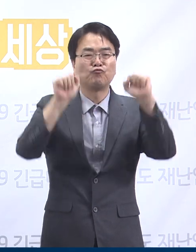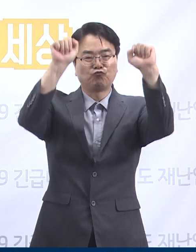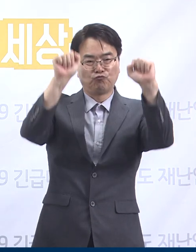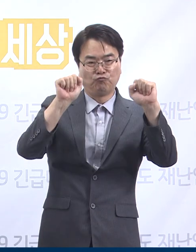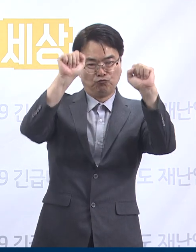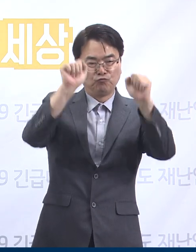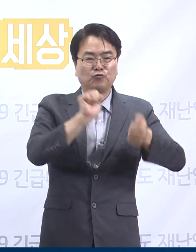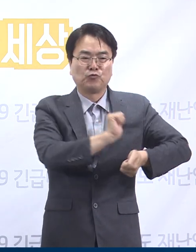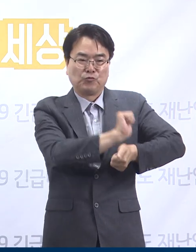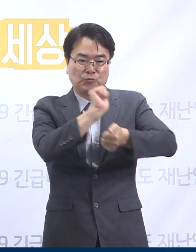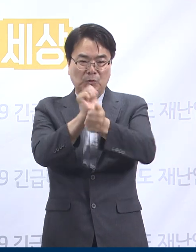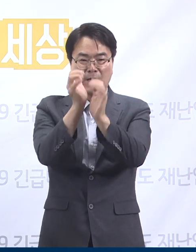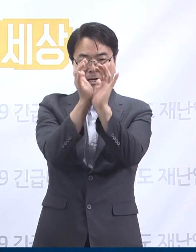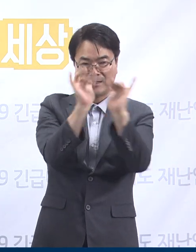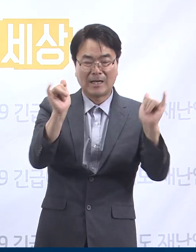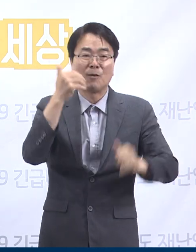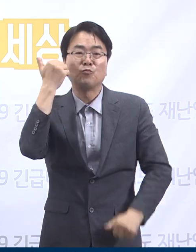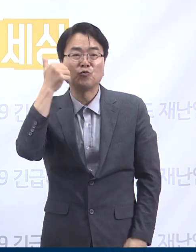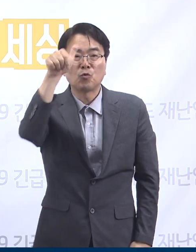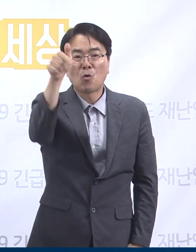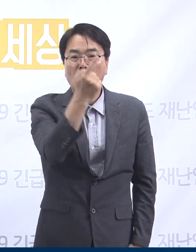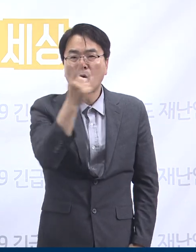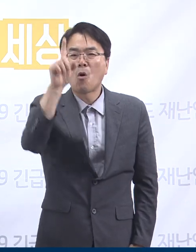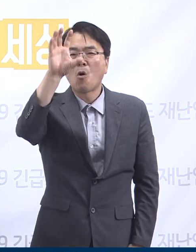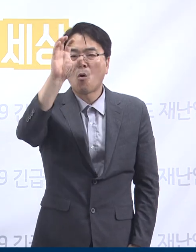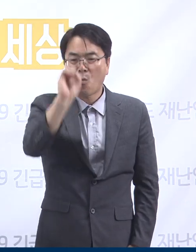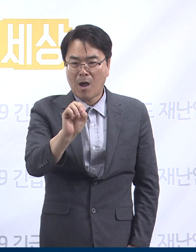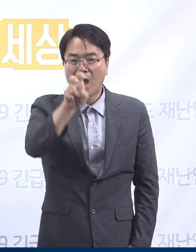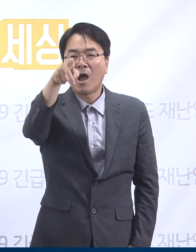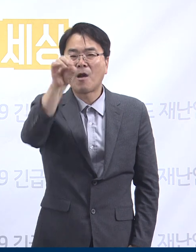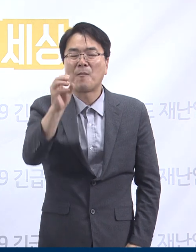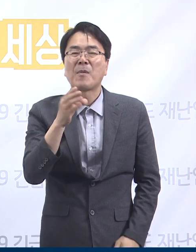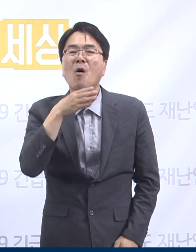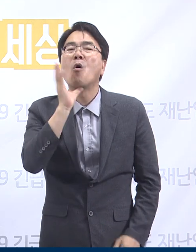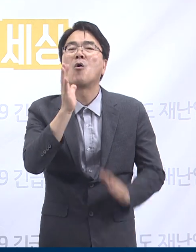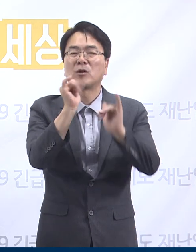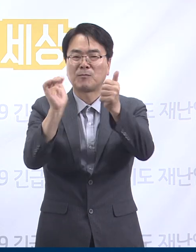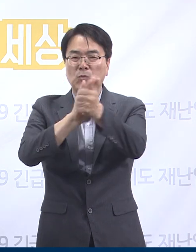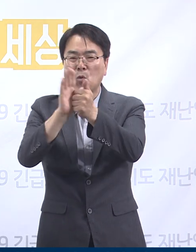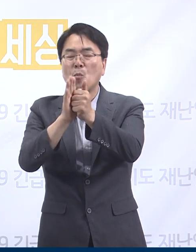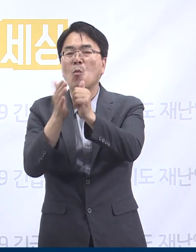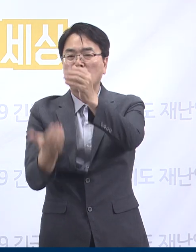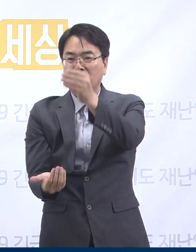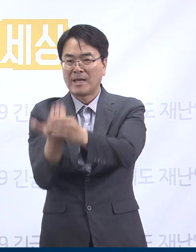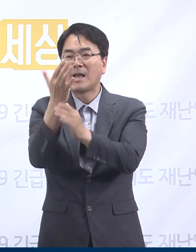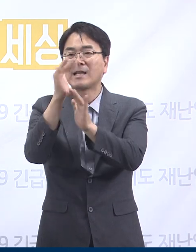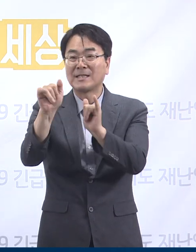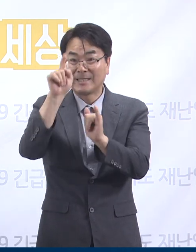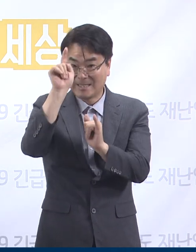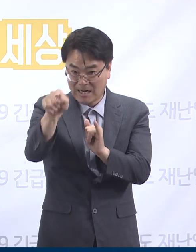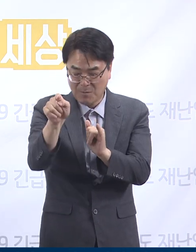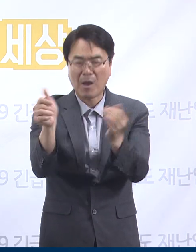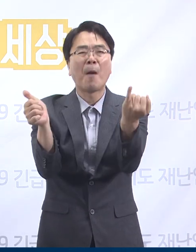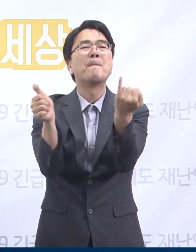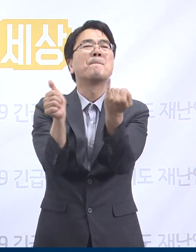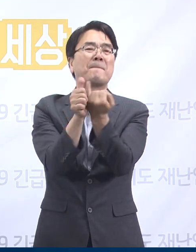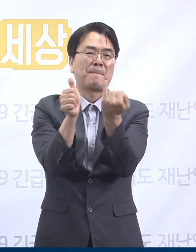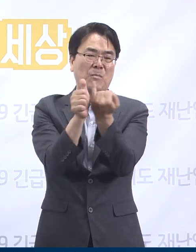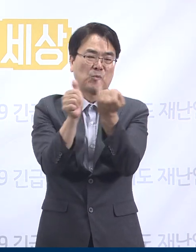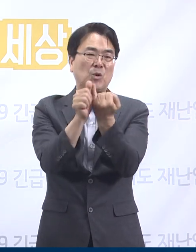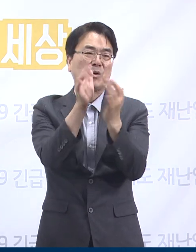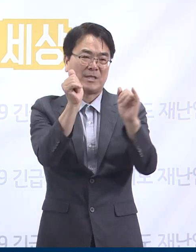전파 사례인 광명어르신조간보호센터 관련 확진자로 기확진된 해당 센터 확진자의 배우자이며